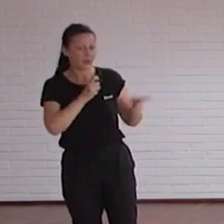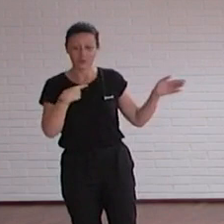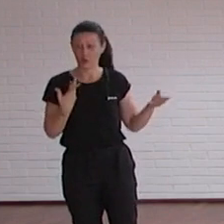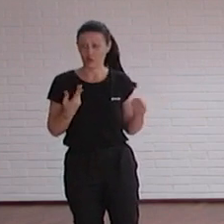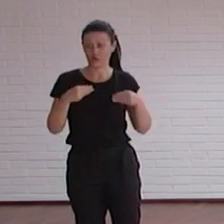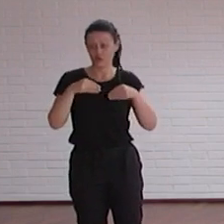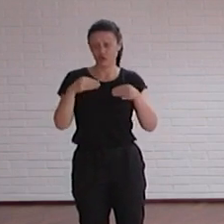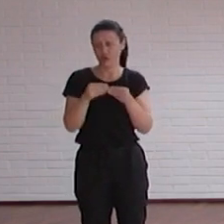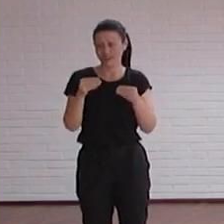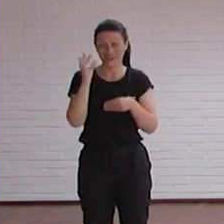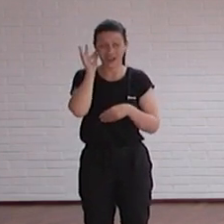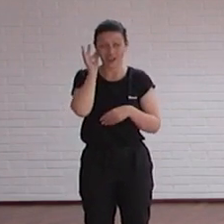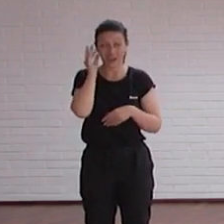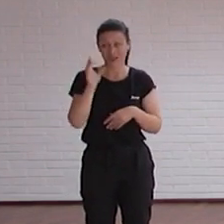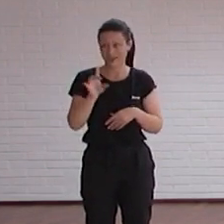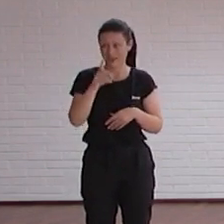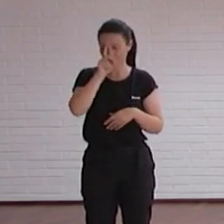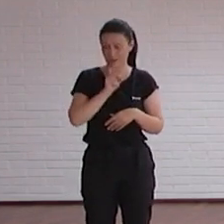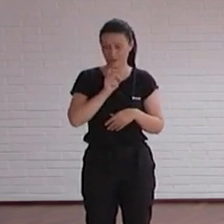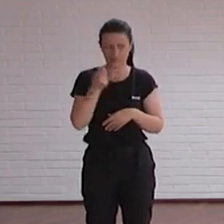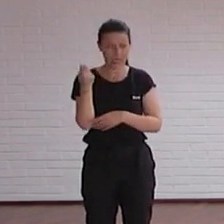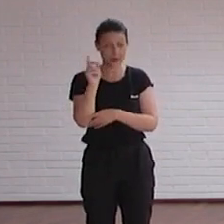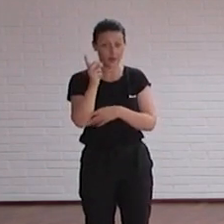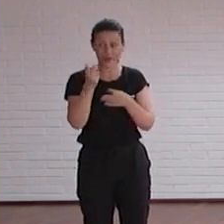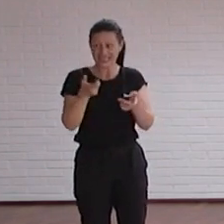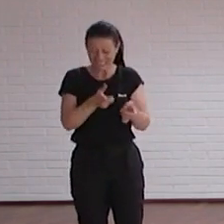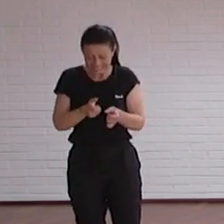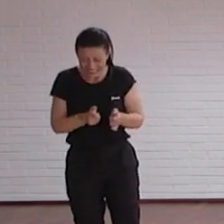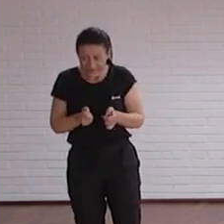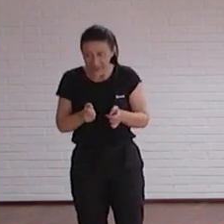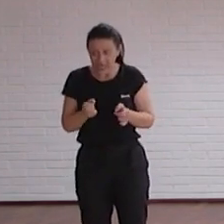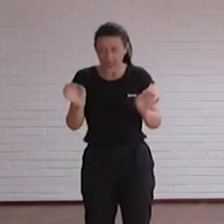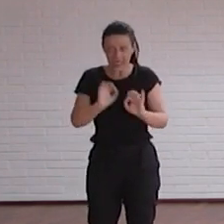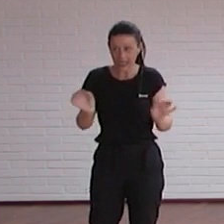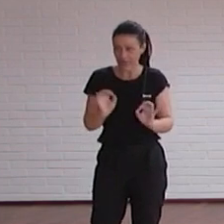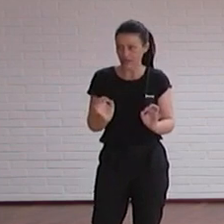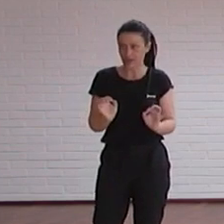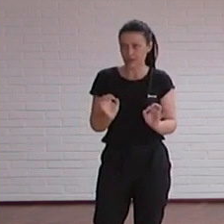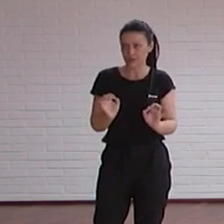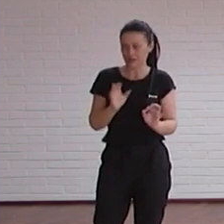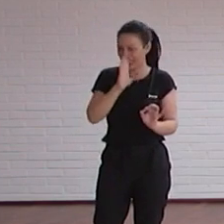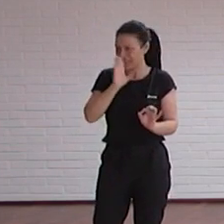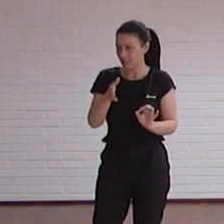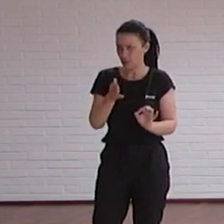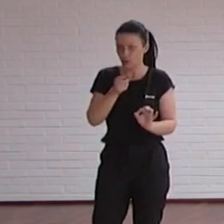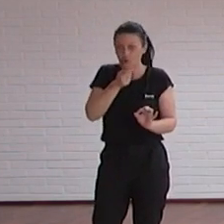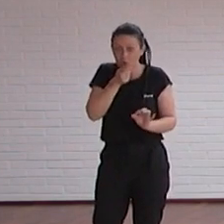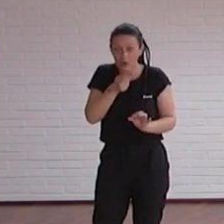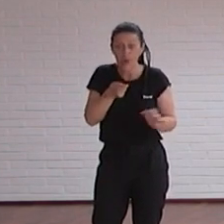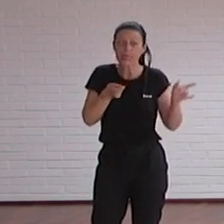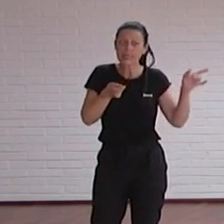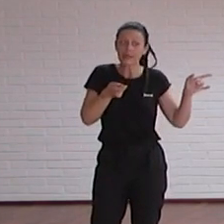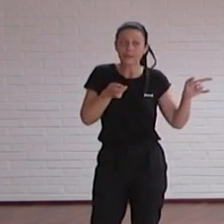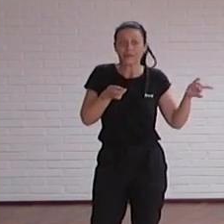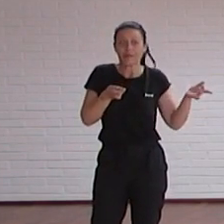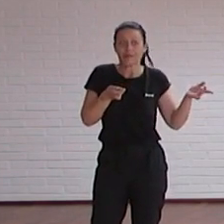quince años que ella con el móvil prácticamente no escribe nada. Es todo y todo, todo lo que hace. ¿Vale? Pues así muchas veces